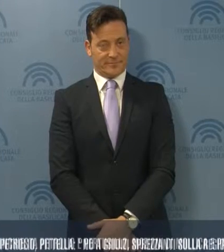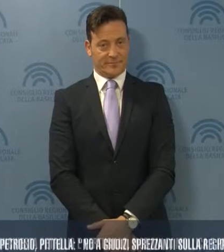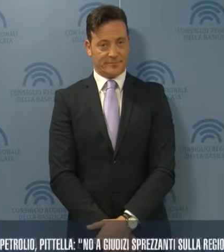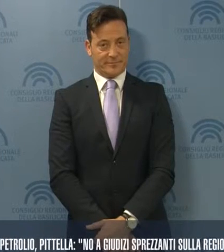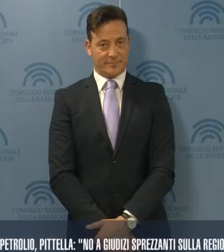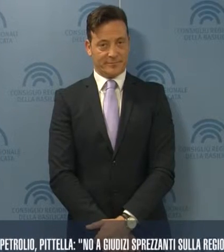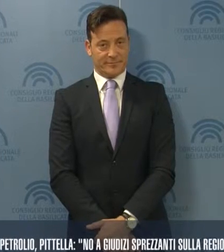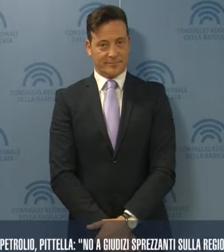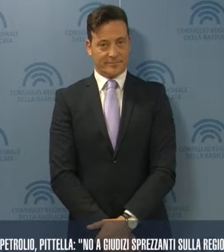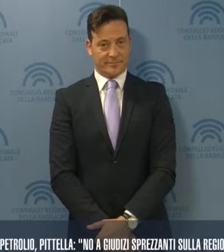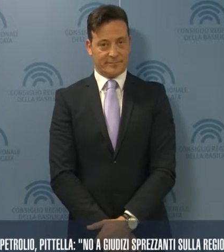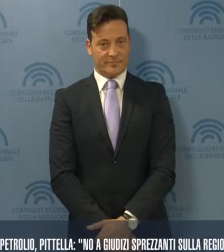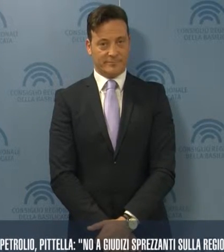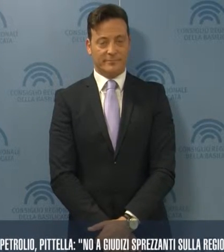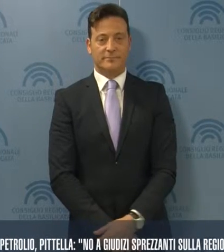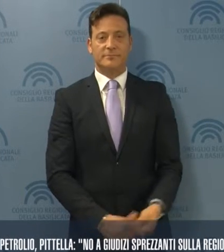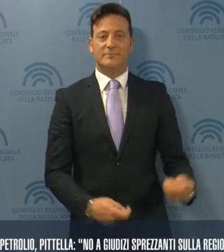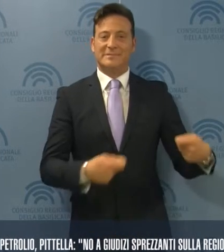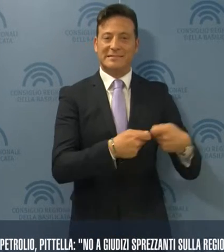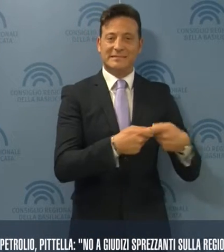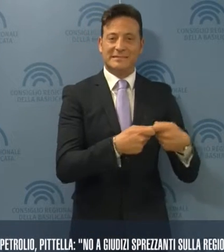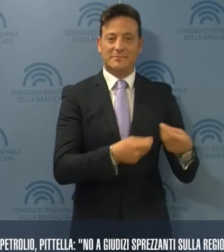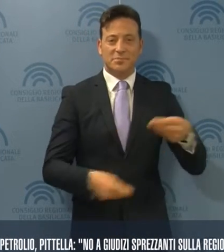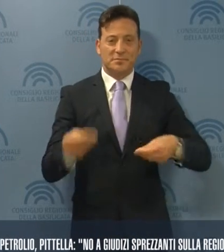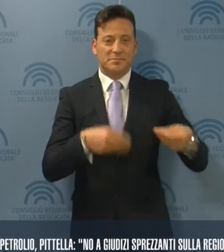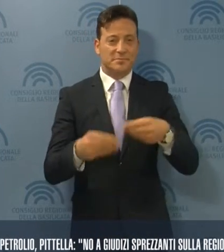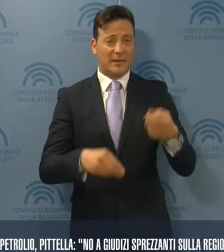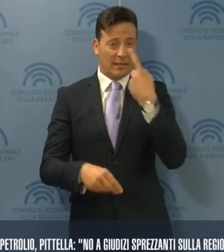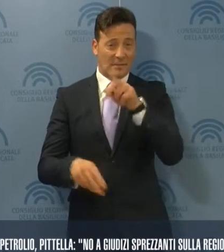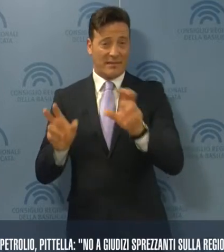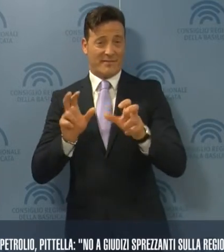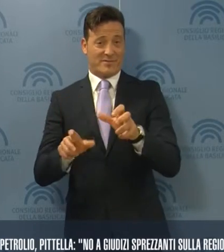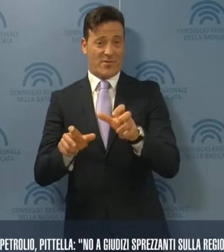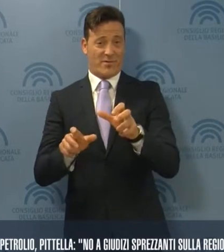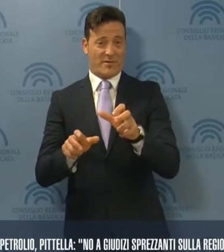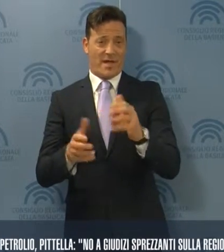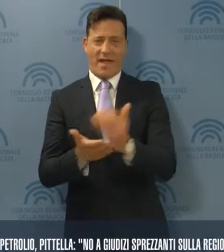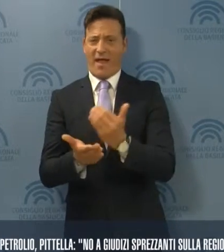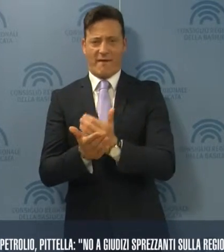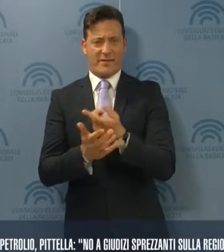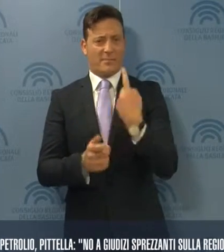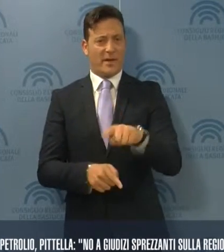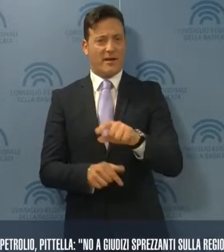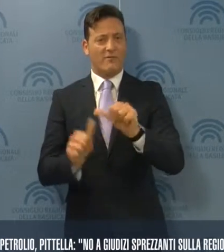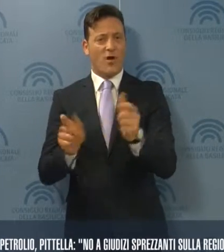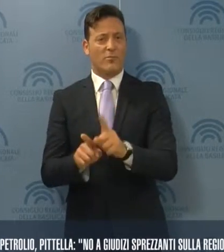Non alimentare il tritacarne mediatico con giudizi dispregiativi, come la